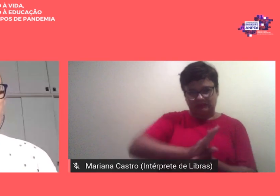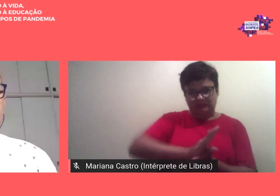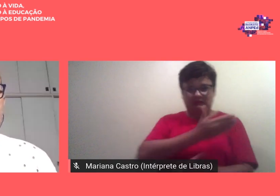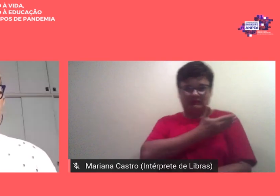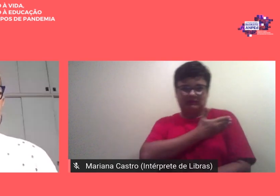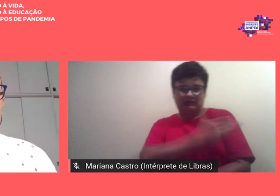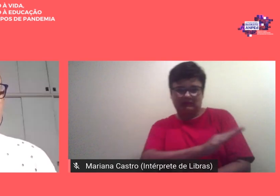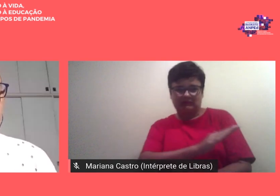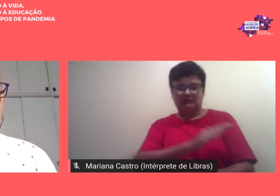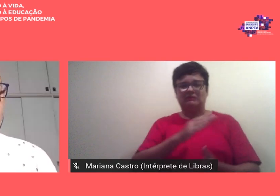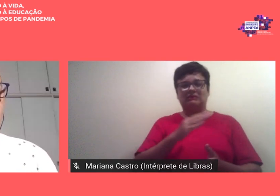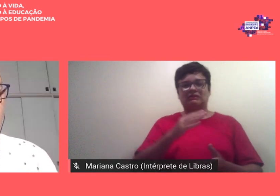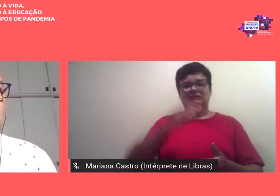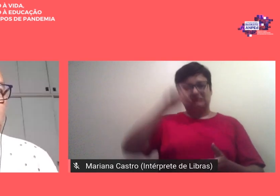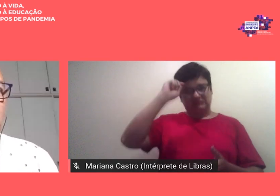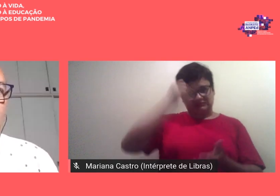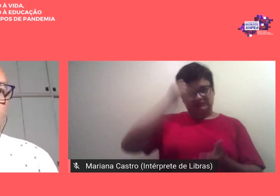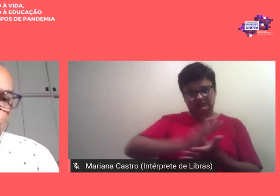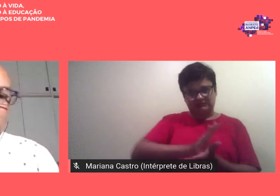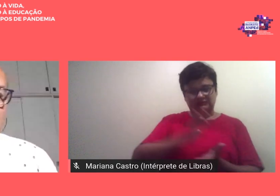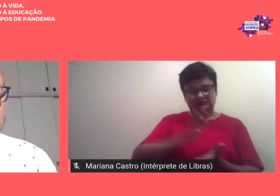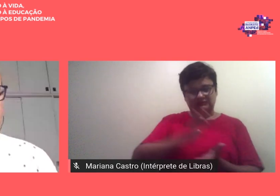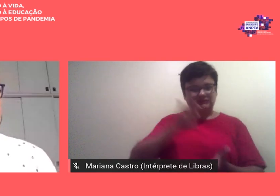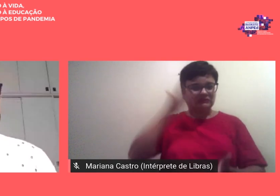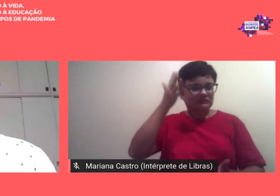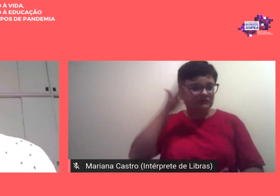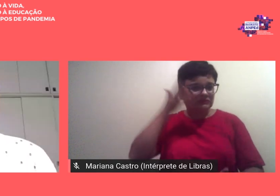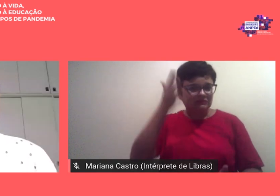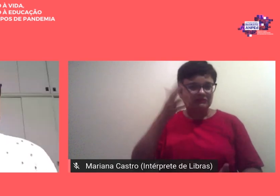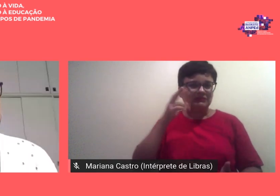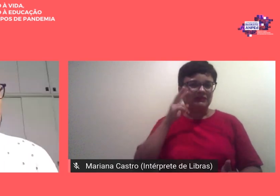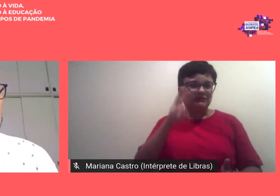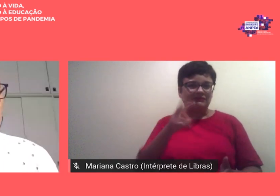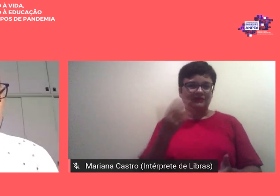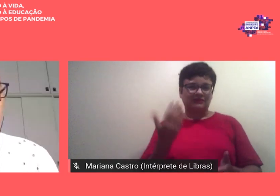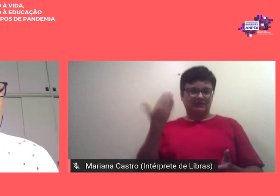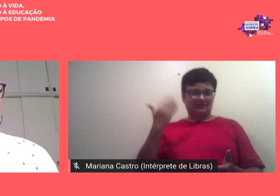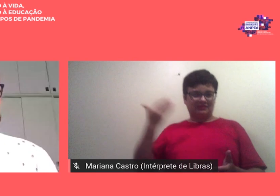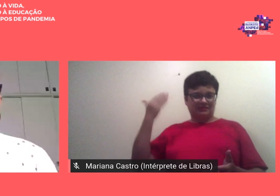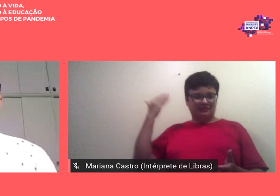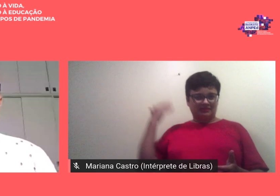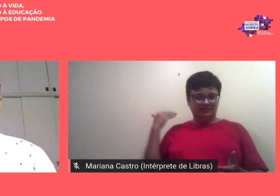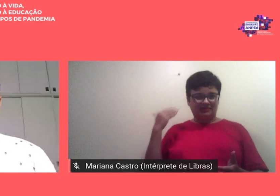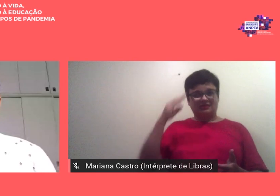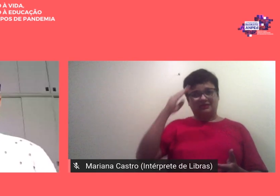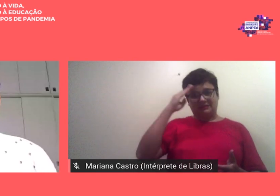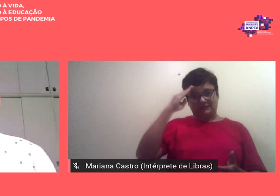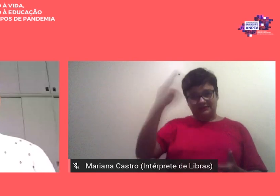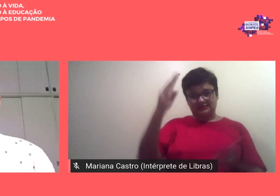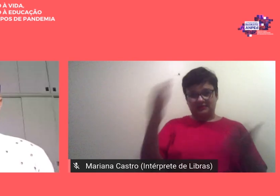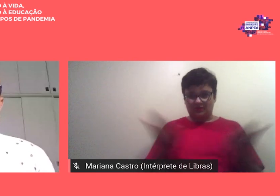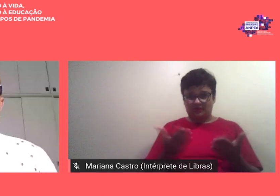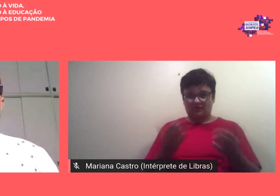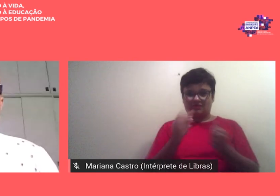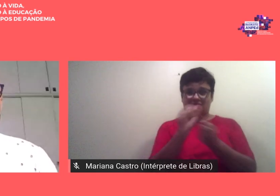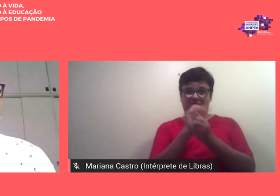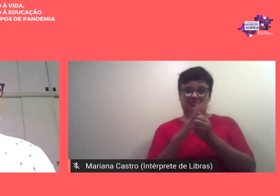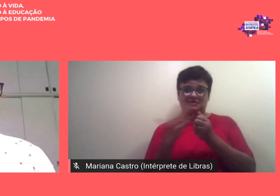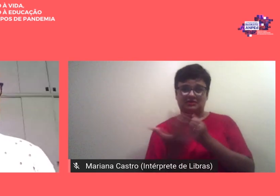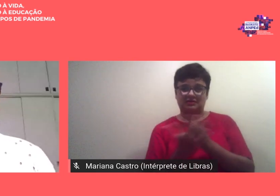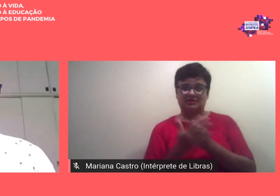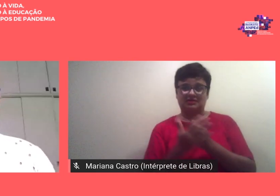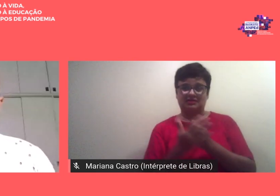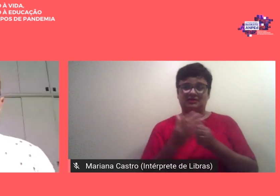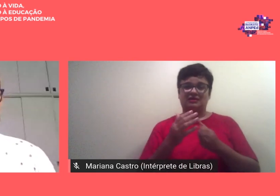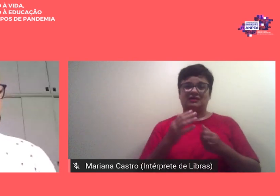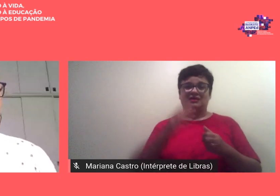discursos racistas que temos visto nos últimos tempos principalmente em tempos de pandemia que assola a Amazônia